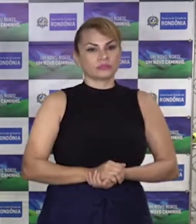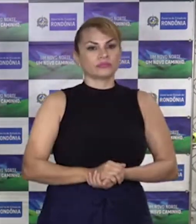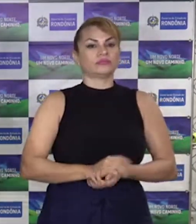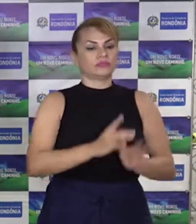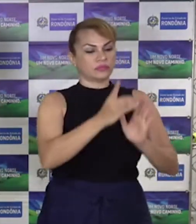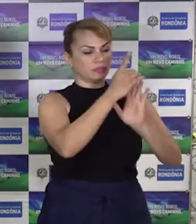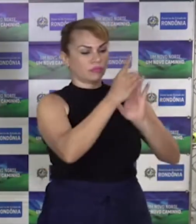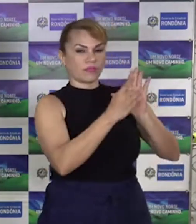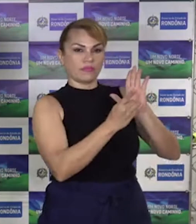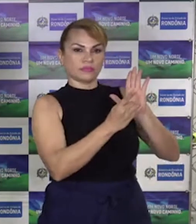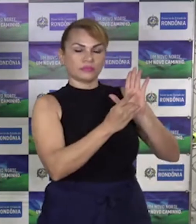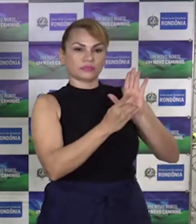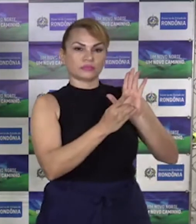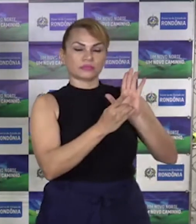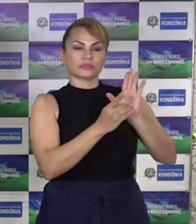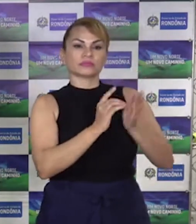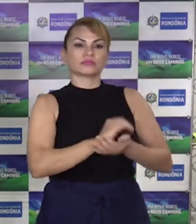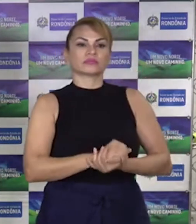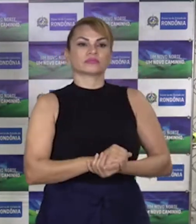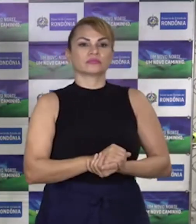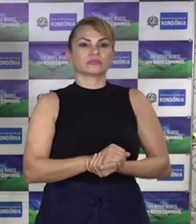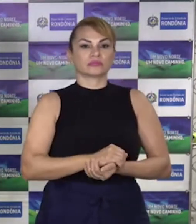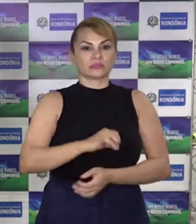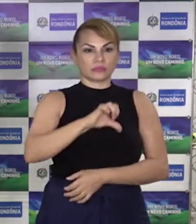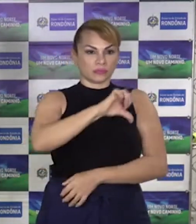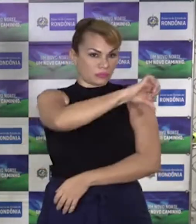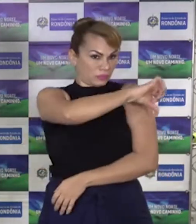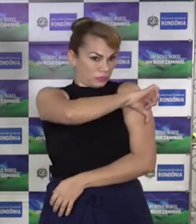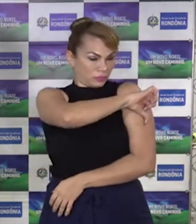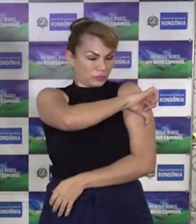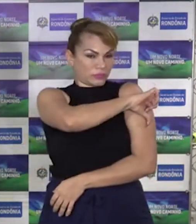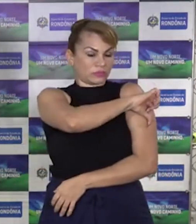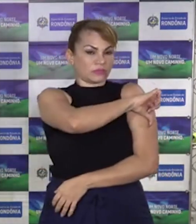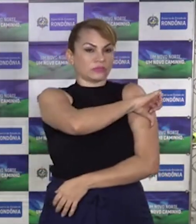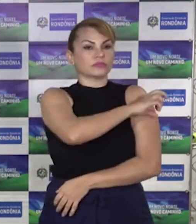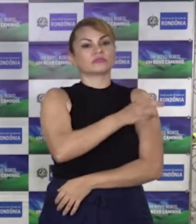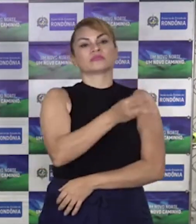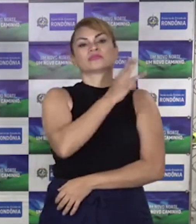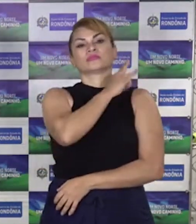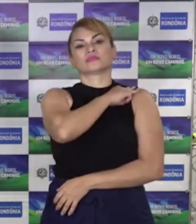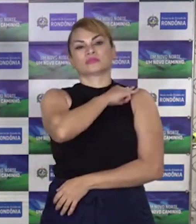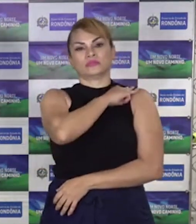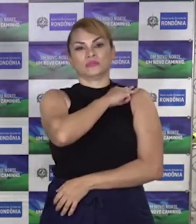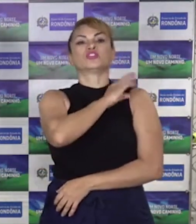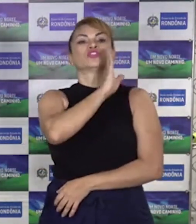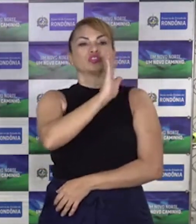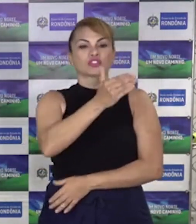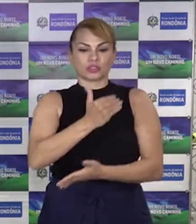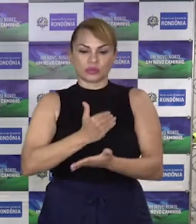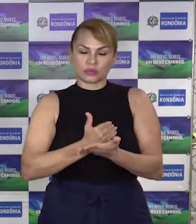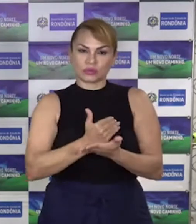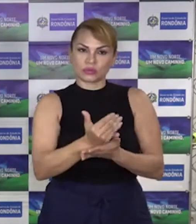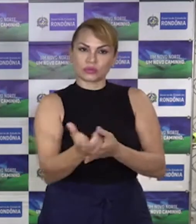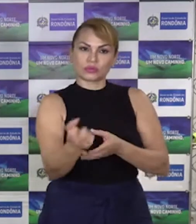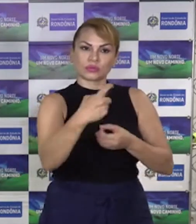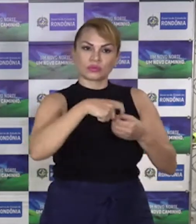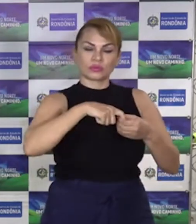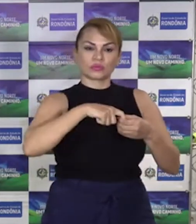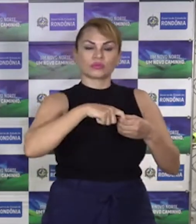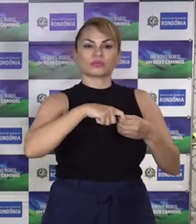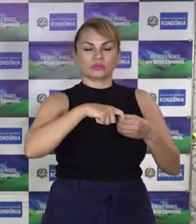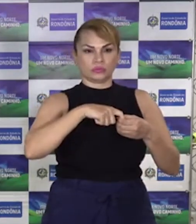determinou que o nono ano e o terceiro ano já inicia sua volta